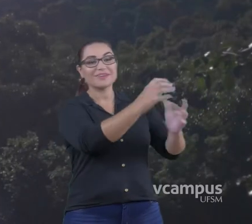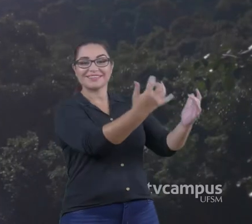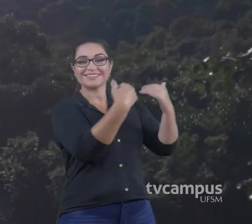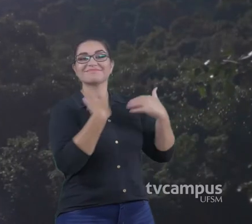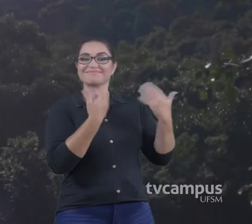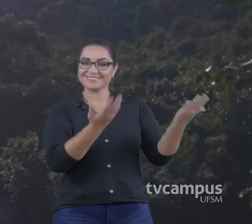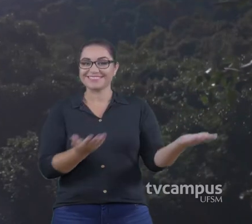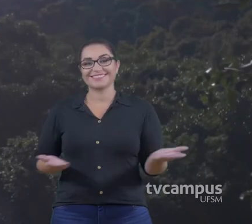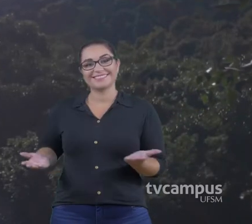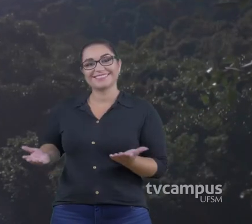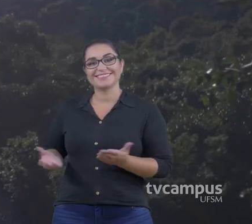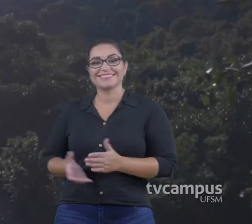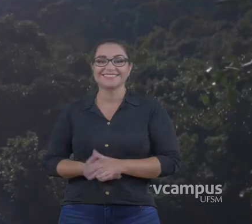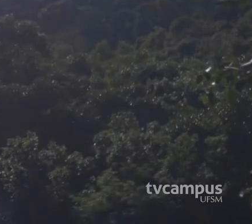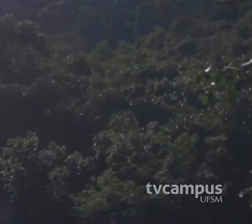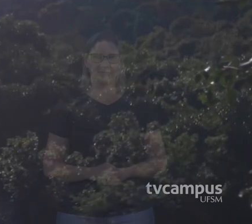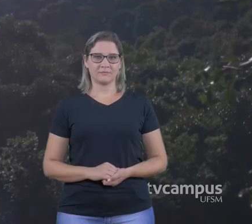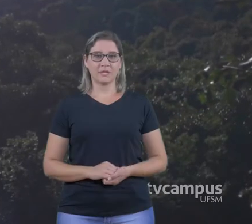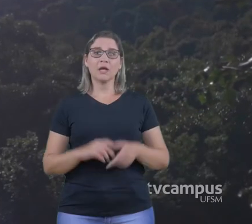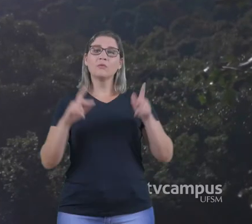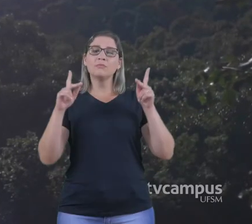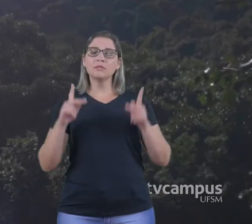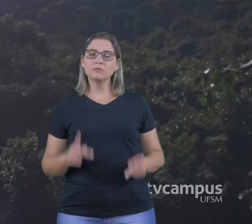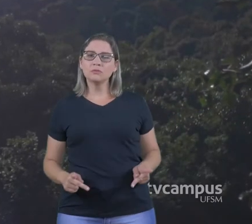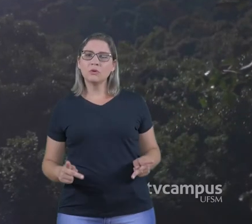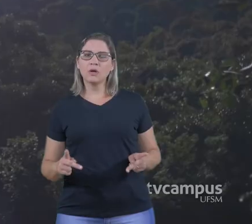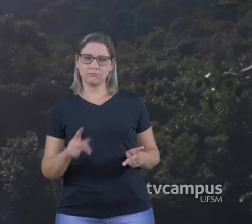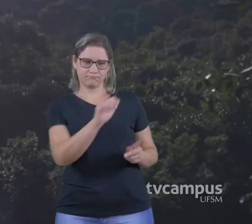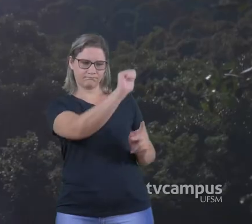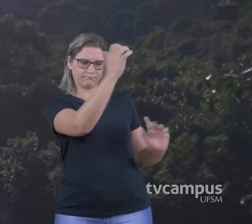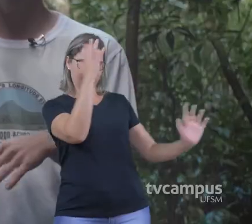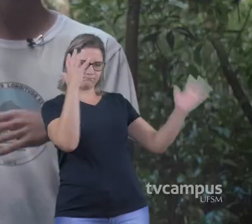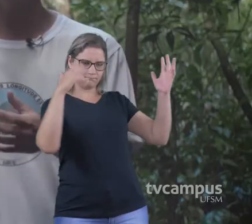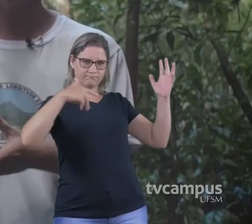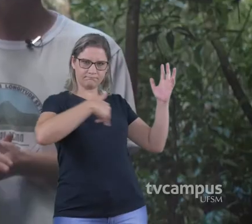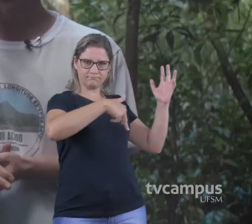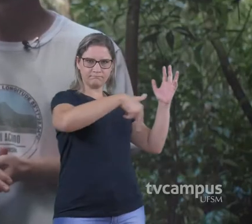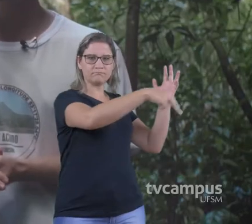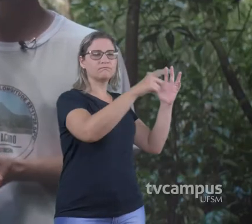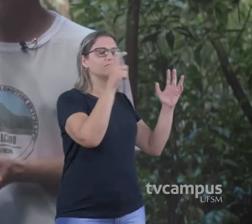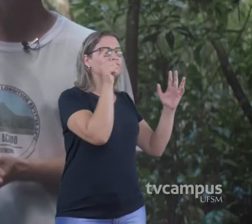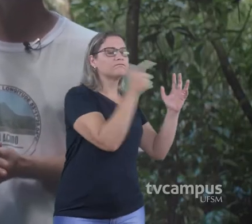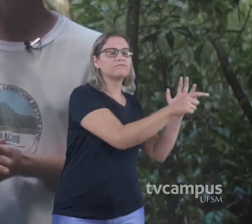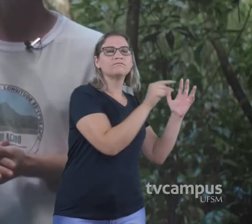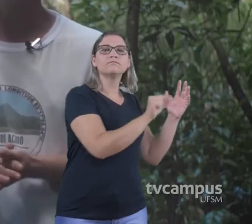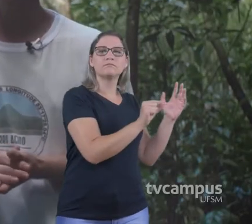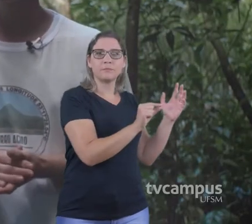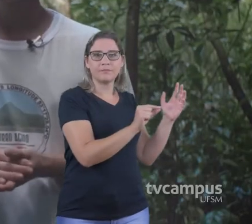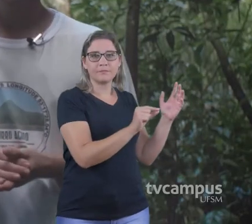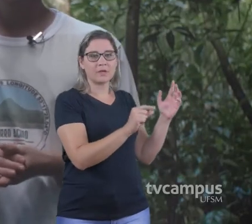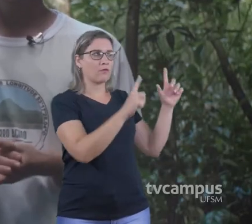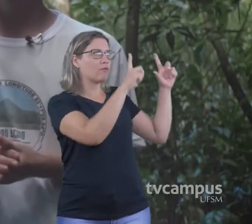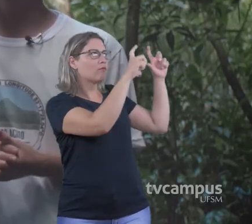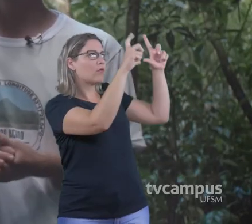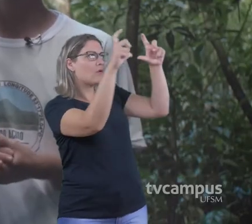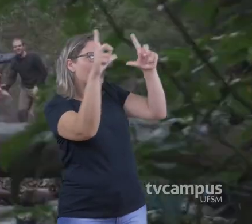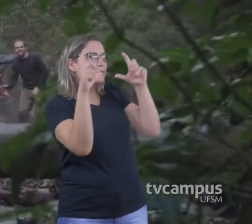E eu fico somente na recepção As pessoas Elas buscam várias coisas Quando vêm fazer uma trilha Elas buscam uma